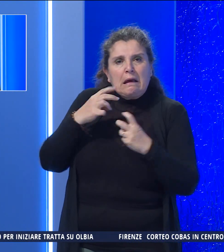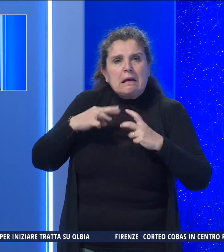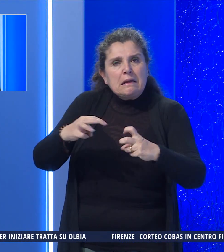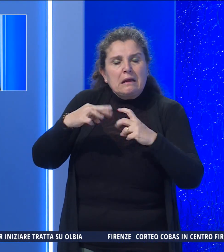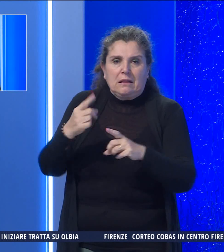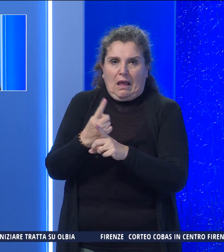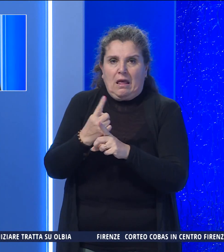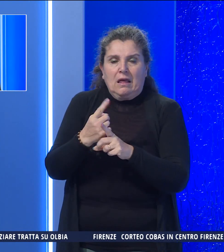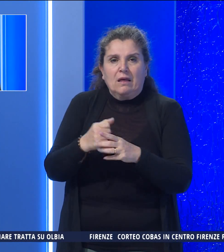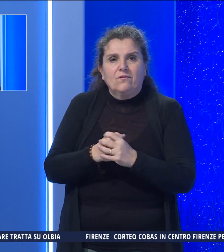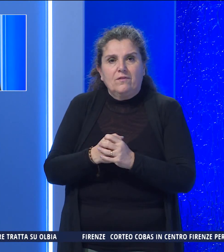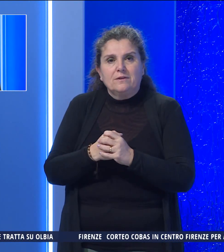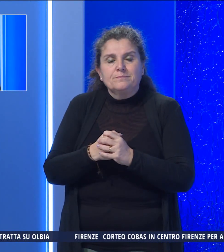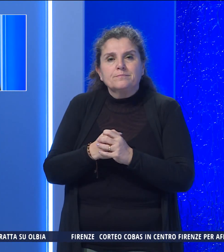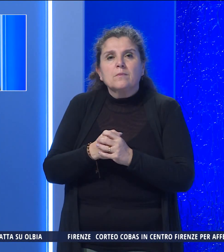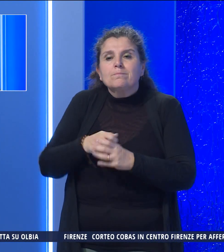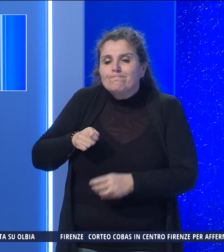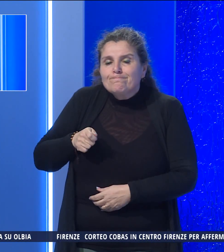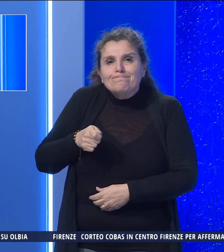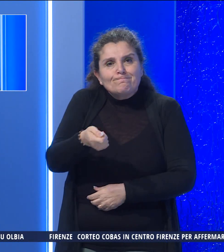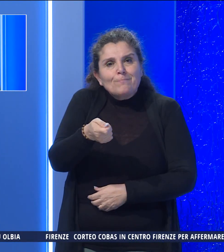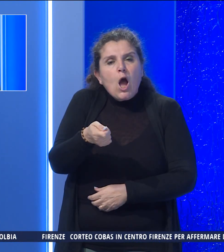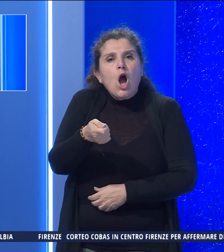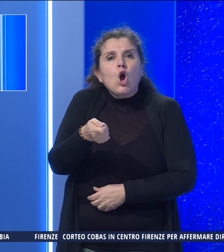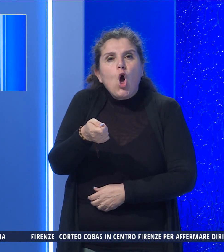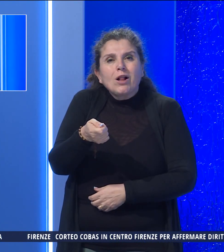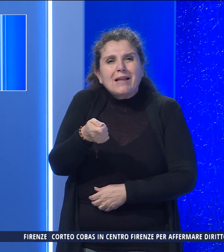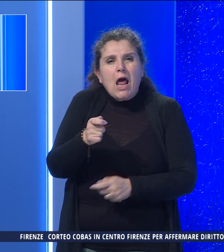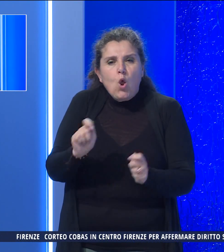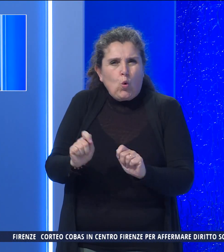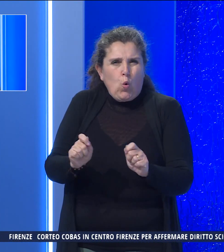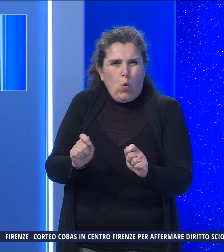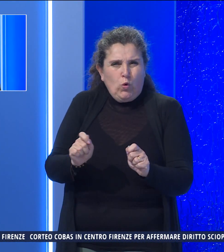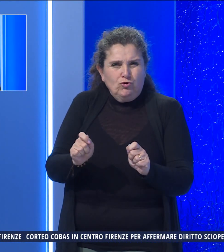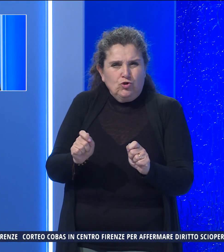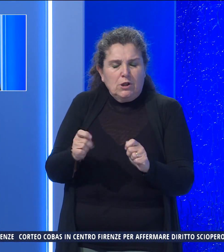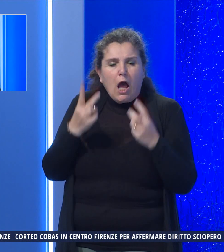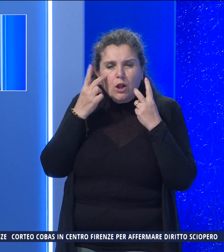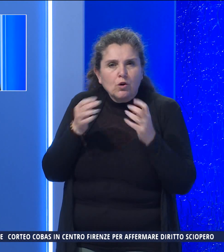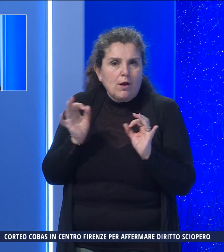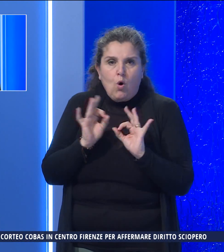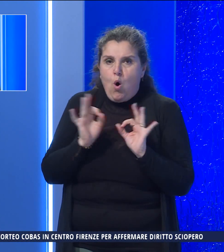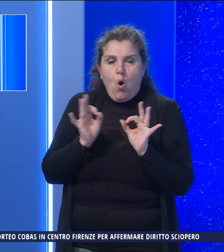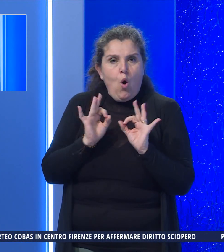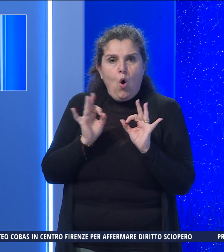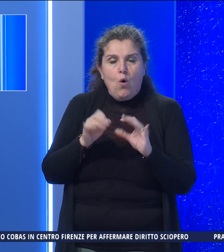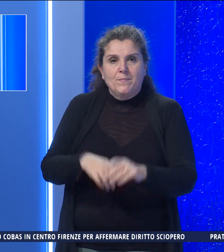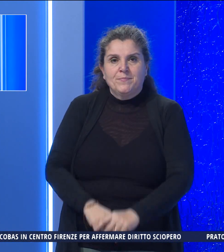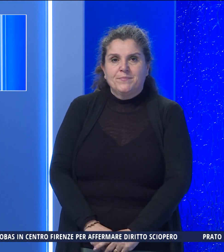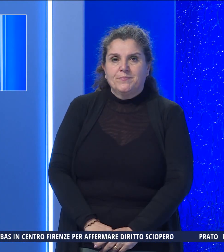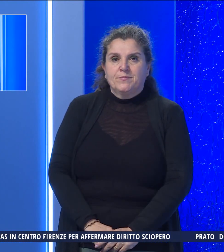L'arma usata sarebbe un coltello da cucina che non è stato ancora ritrovato.